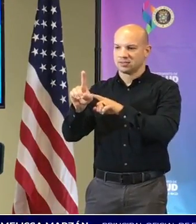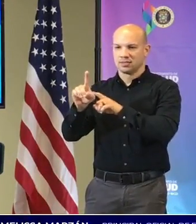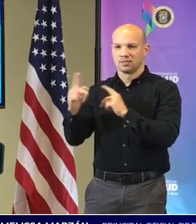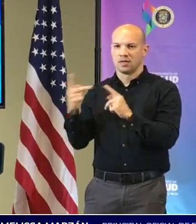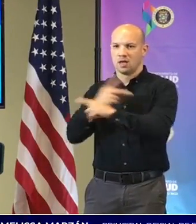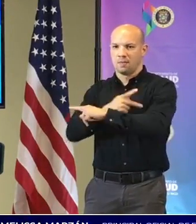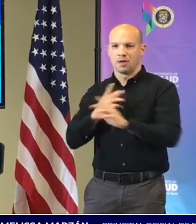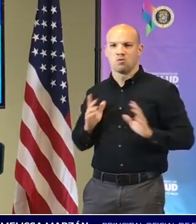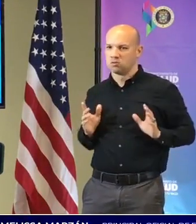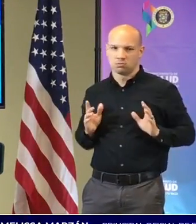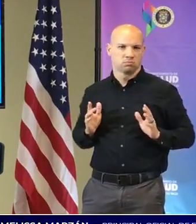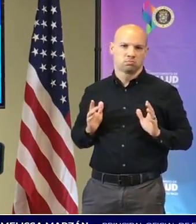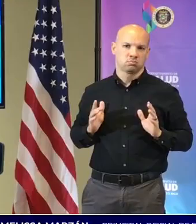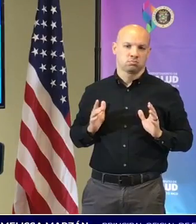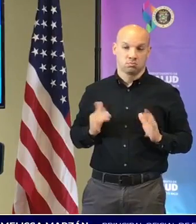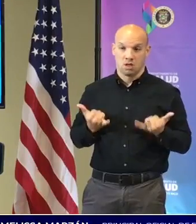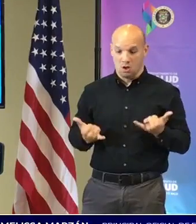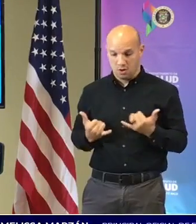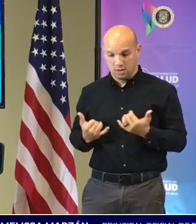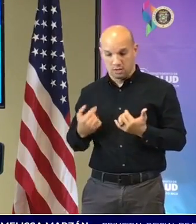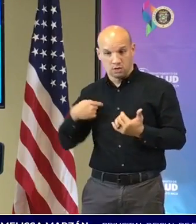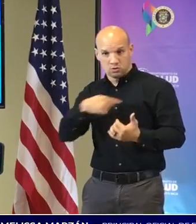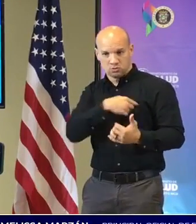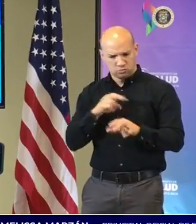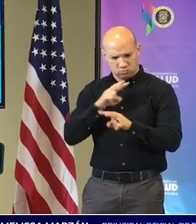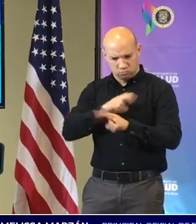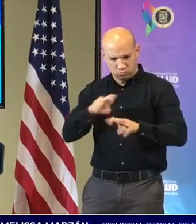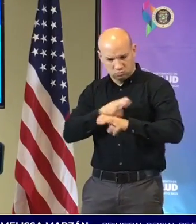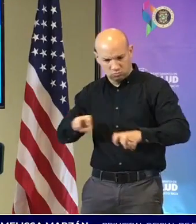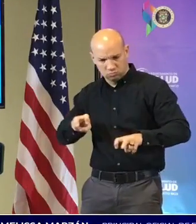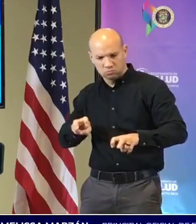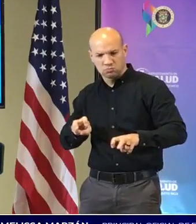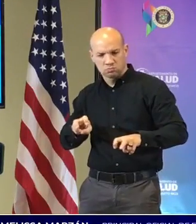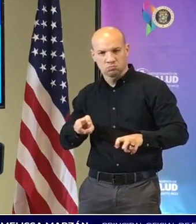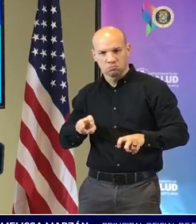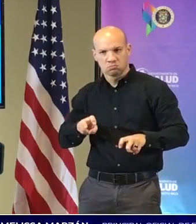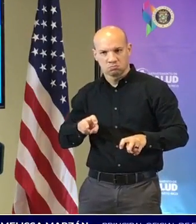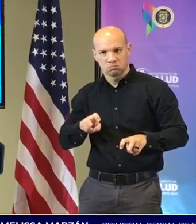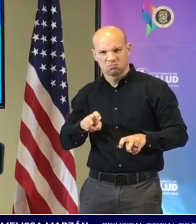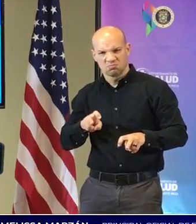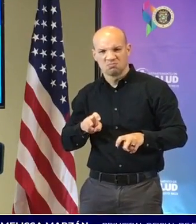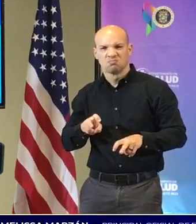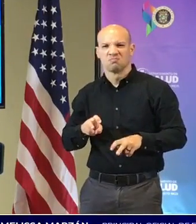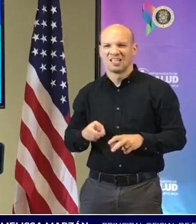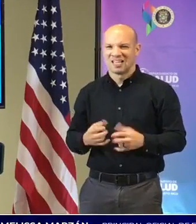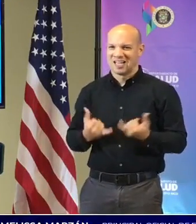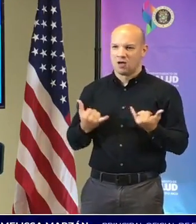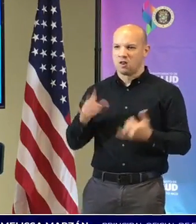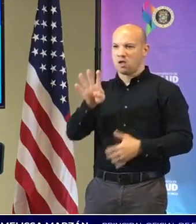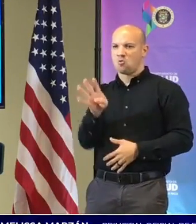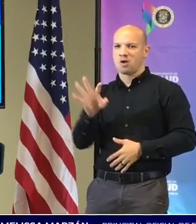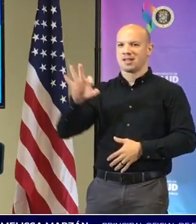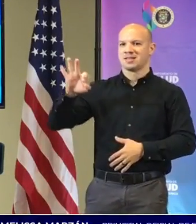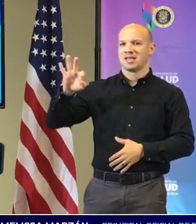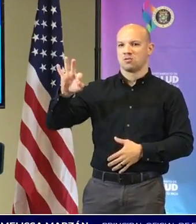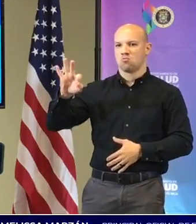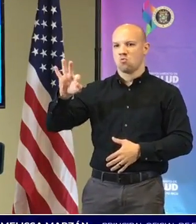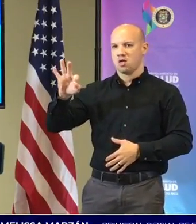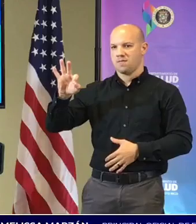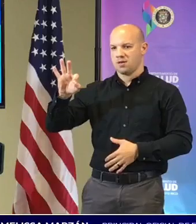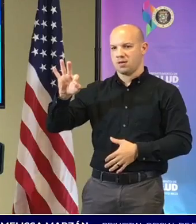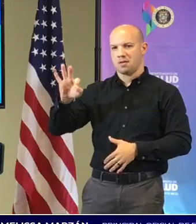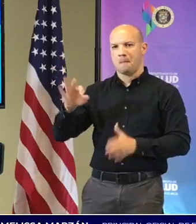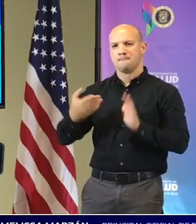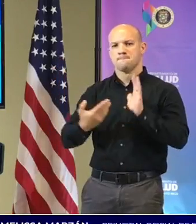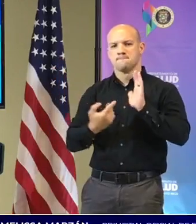que tenemos de los análisis que estamos realizando al menos tenemos 49 muestras de interés que